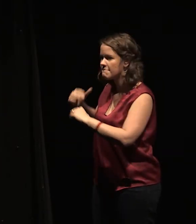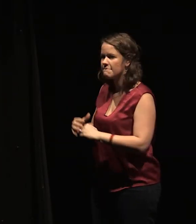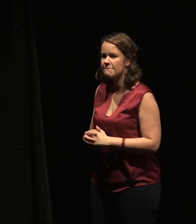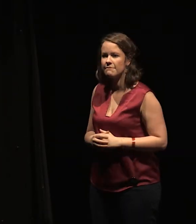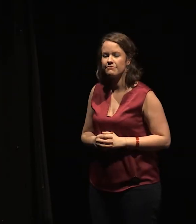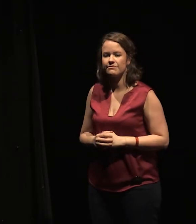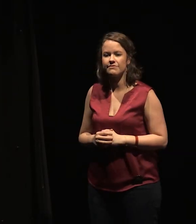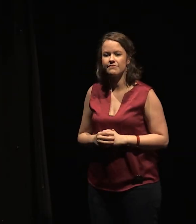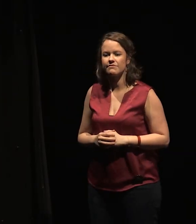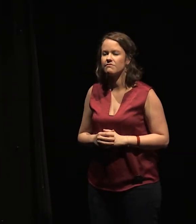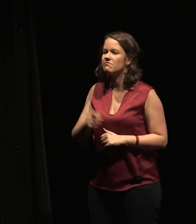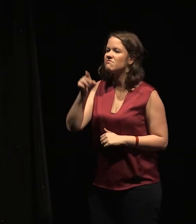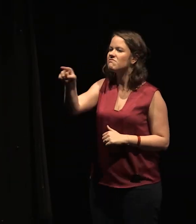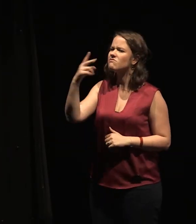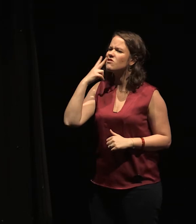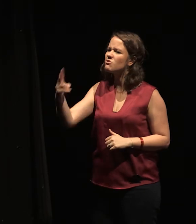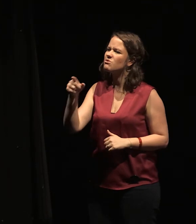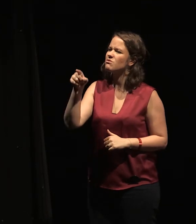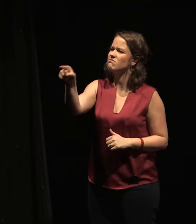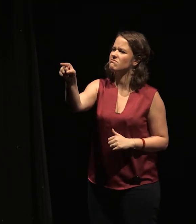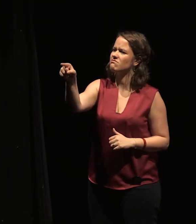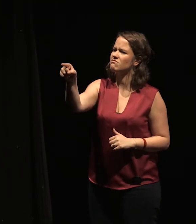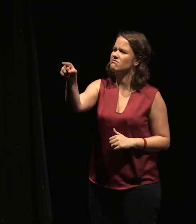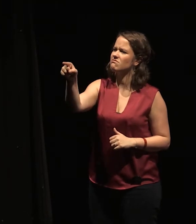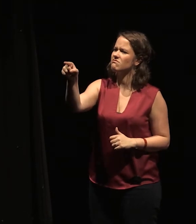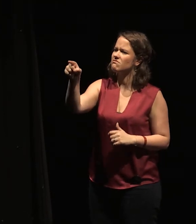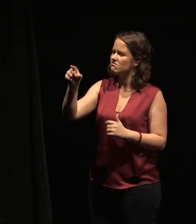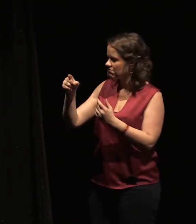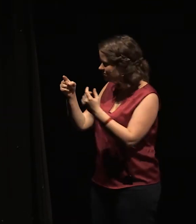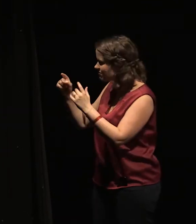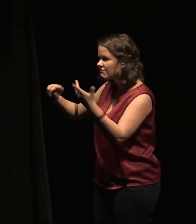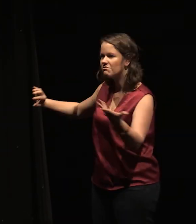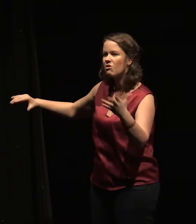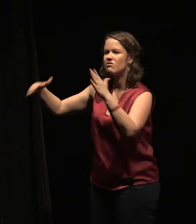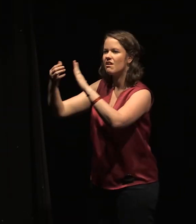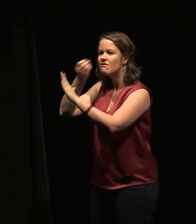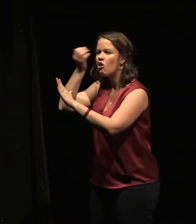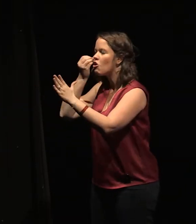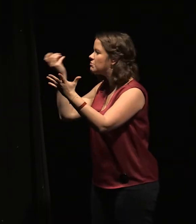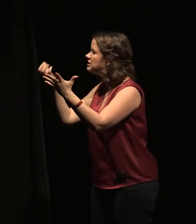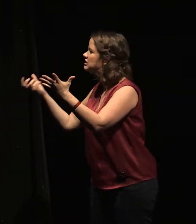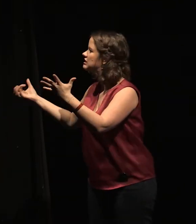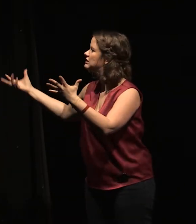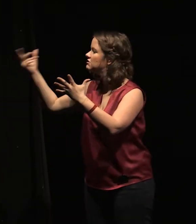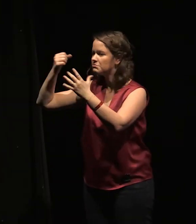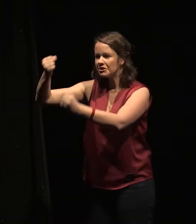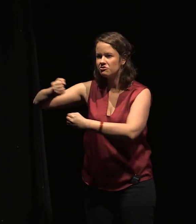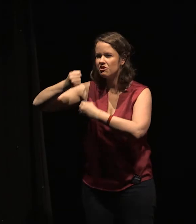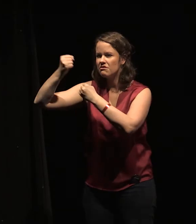Je t'ai vu, je t'ai vu dans les chardons, sur les montagnes, Bergères sans brebis, pour chasser avec